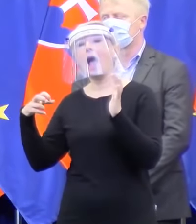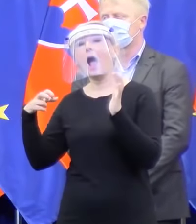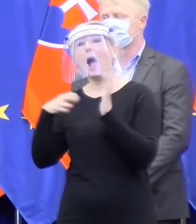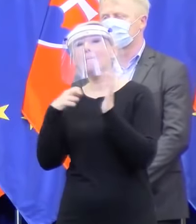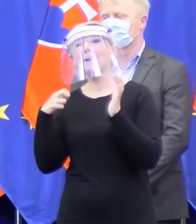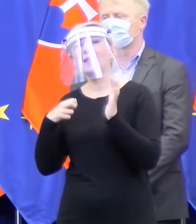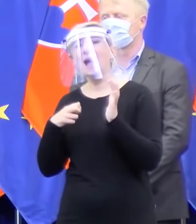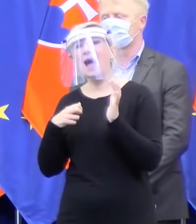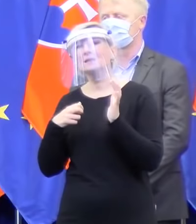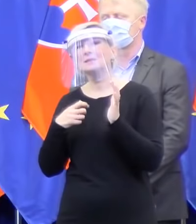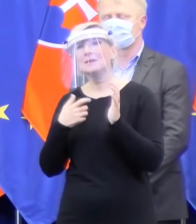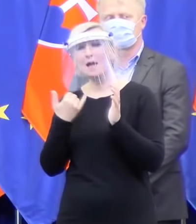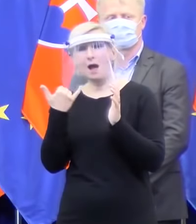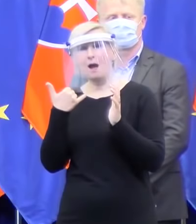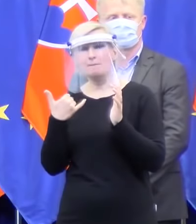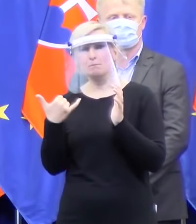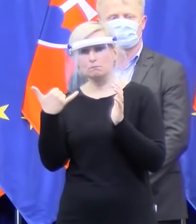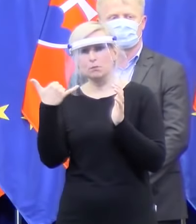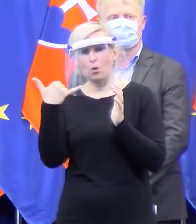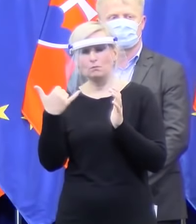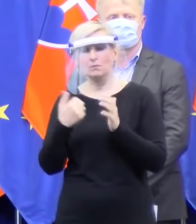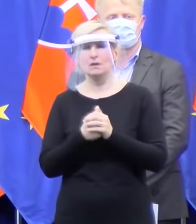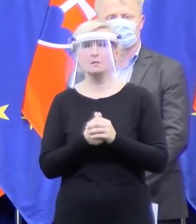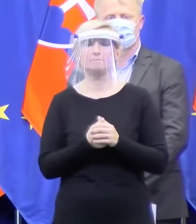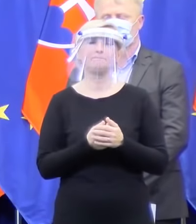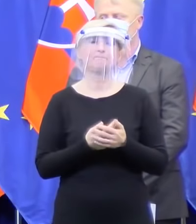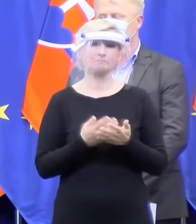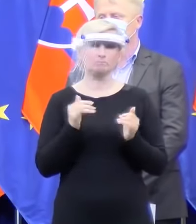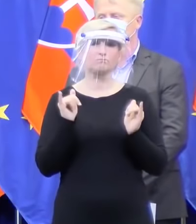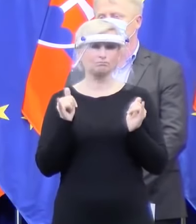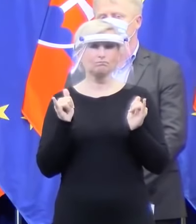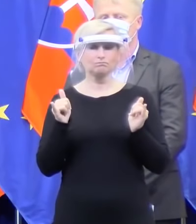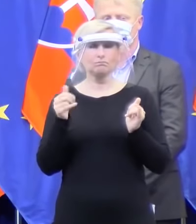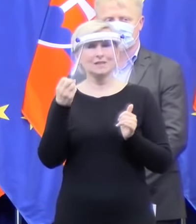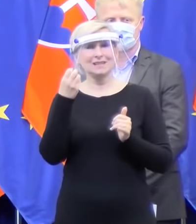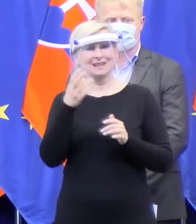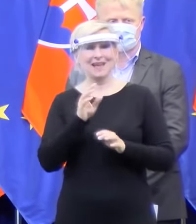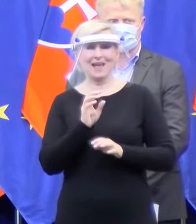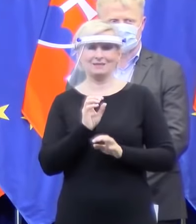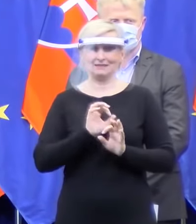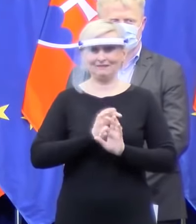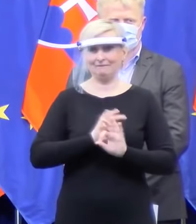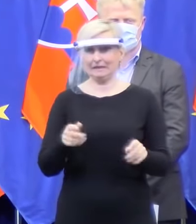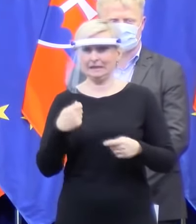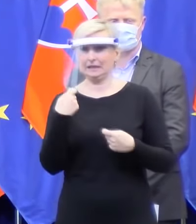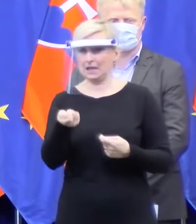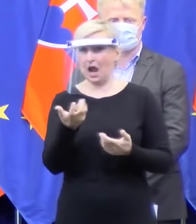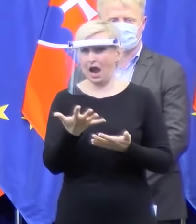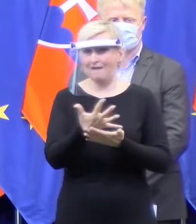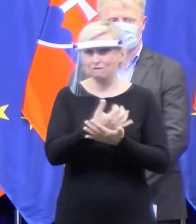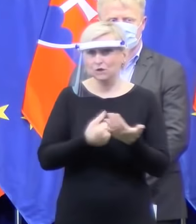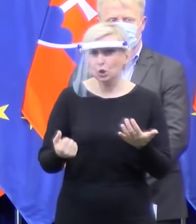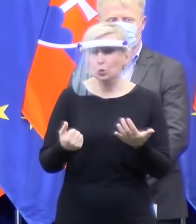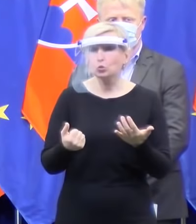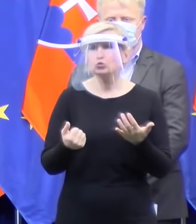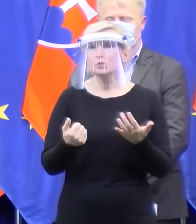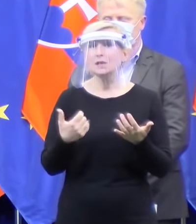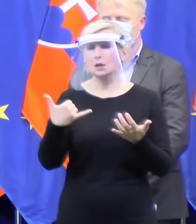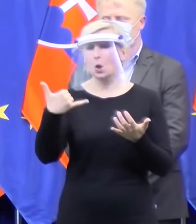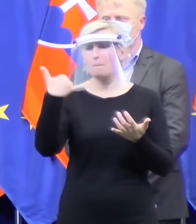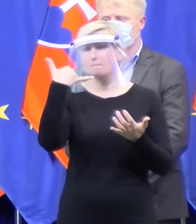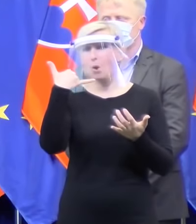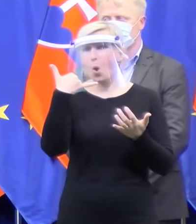Tá aplikácia určite, pokiaľ to bude využiteľné, respektíve pokiaľ sa to bude dať využiť v tom zmysle, akom